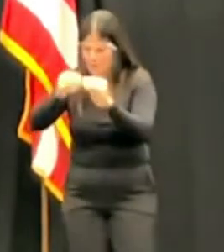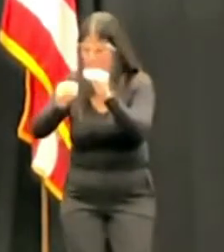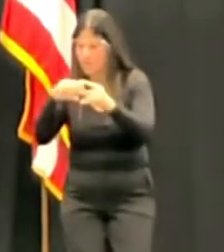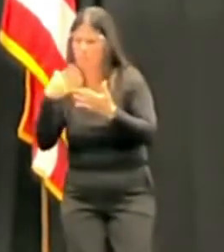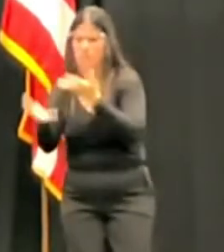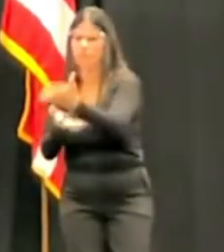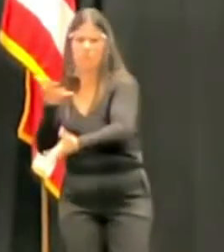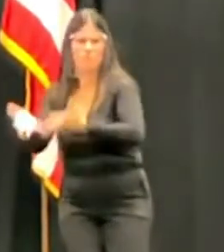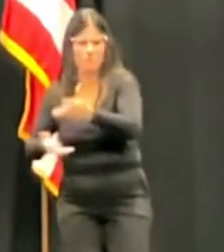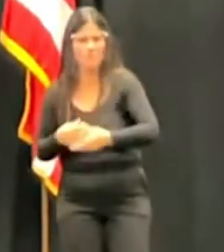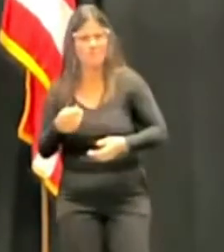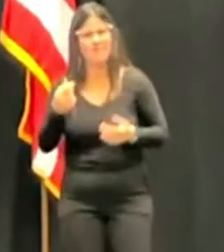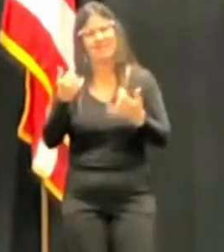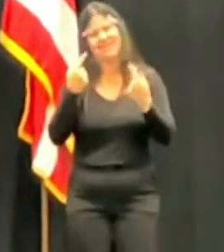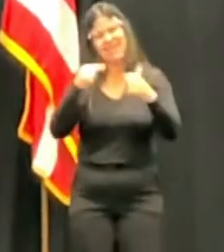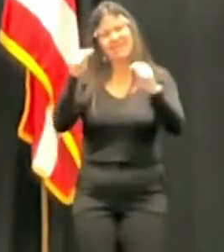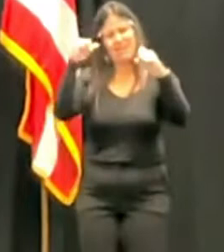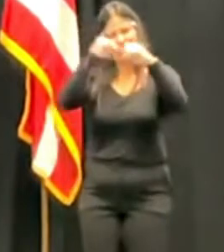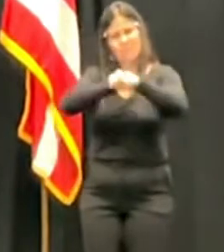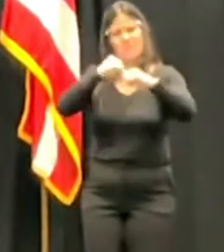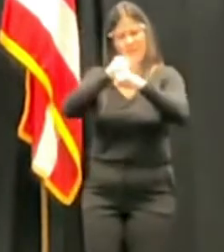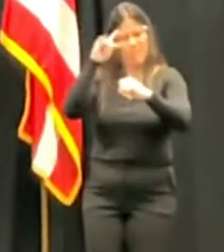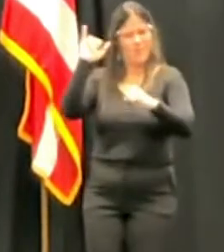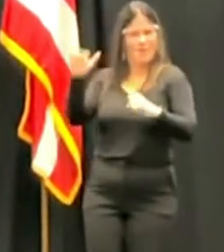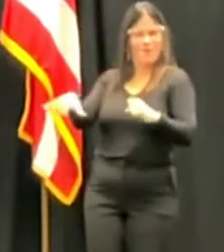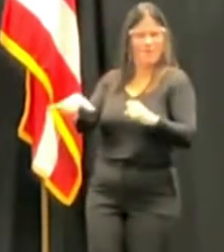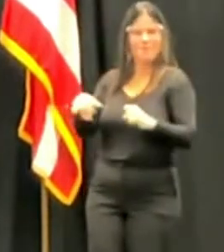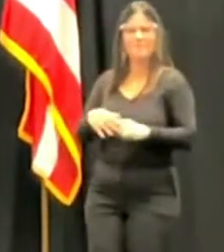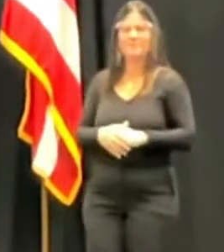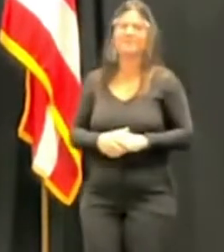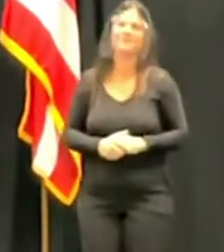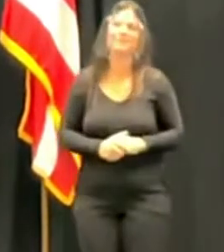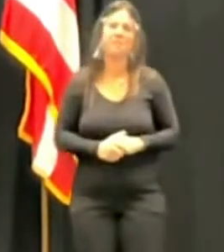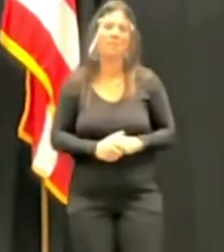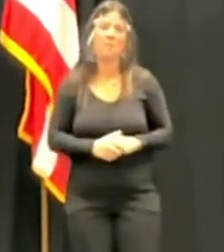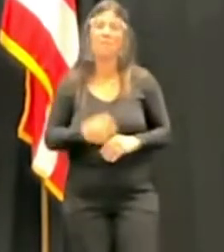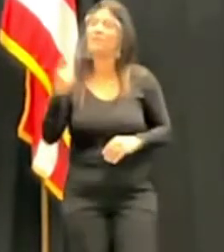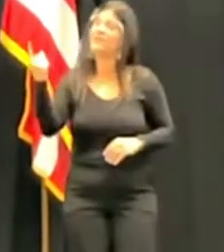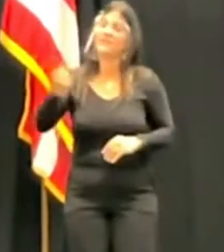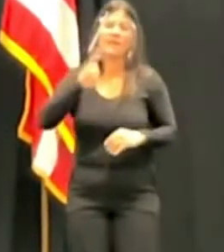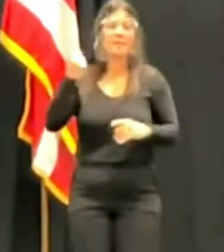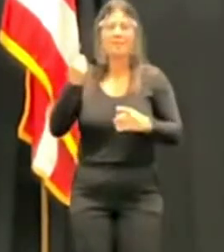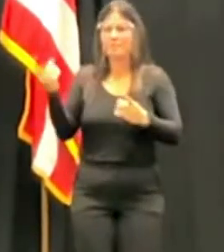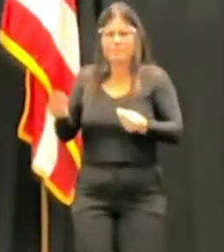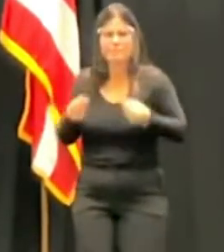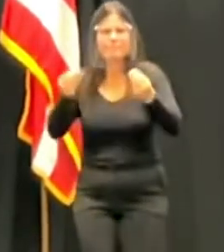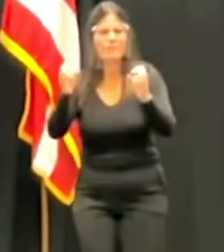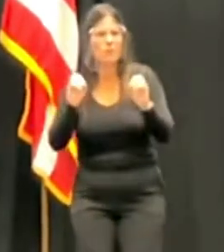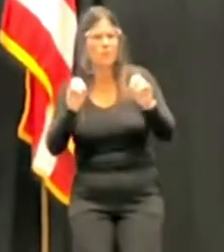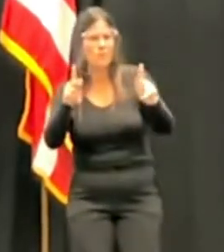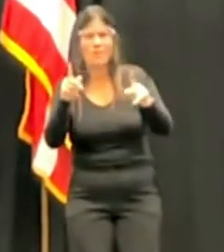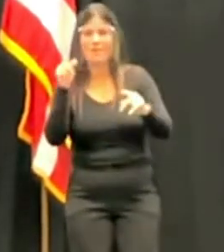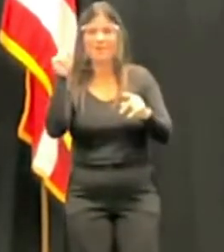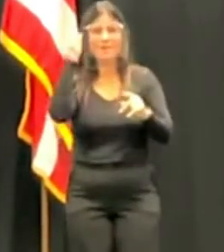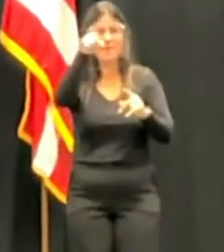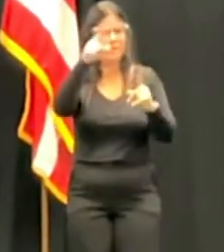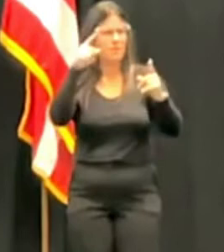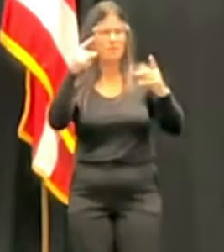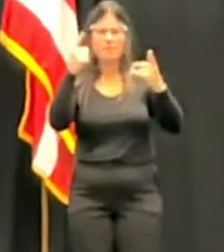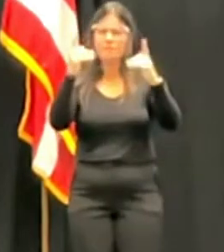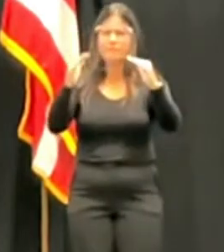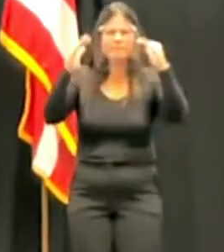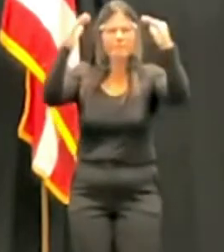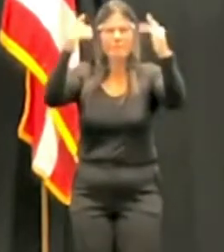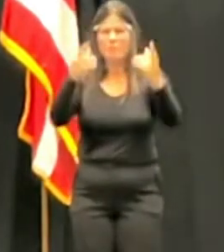siempre trato de luchar por eso. Y donde esté, si se me brinda la oportunidad de llegar al Tribunal Supremo, trabajaré bien fuerte para